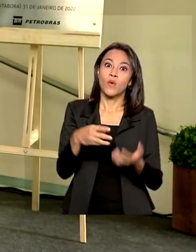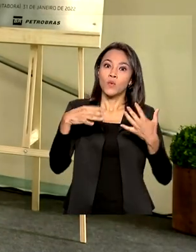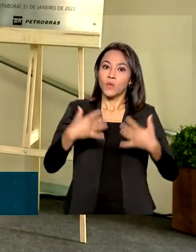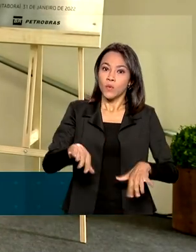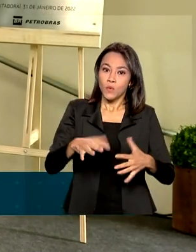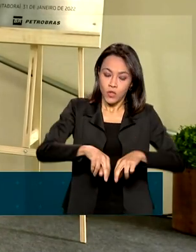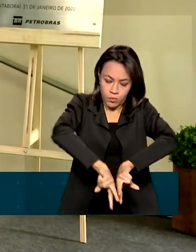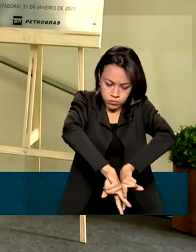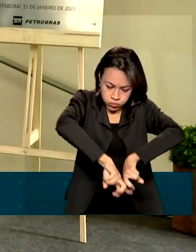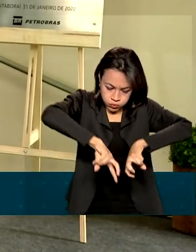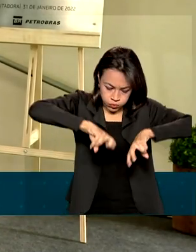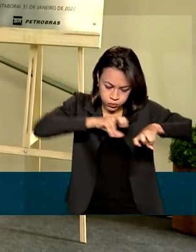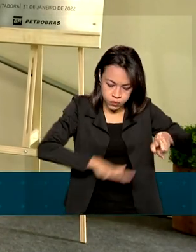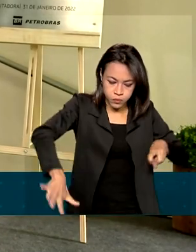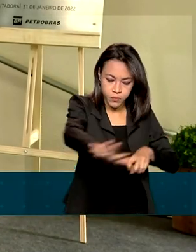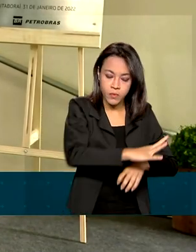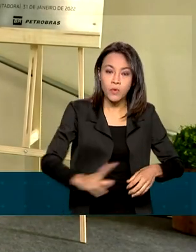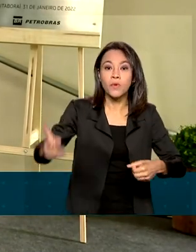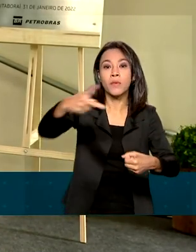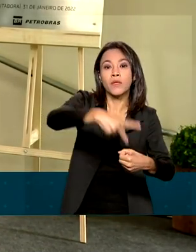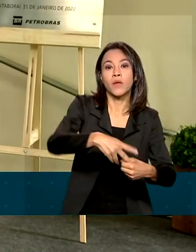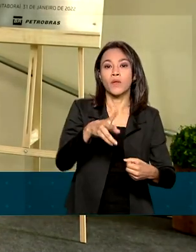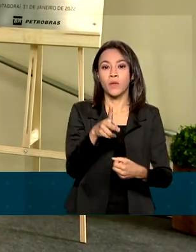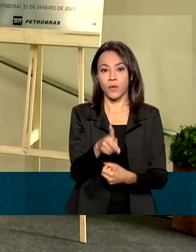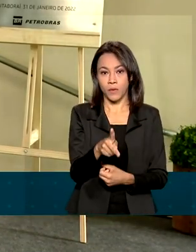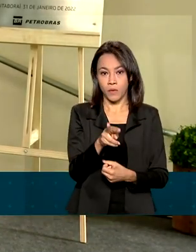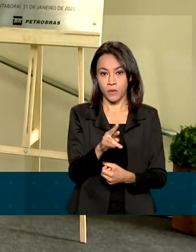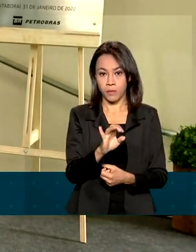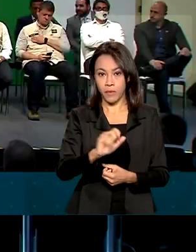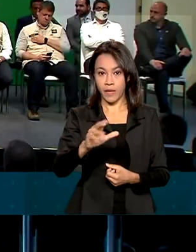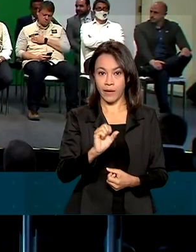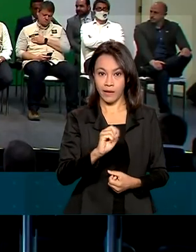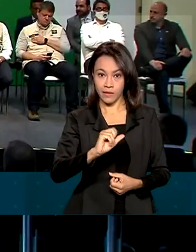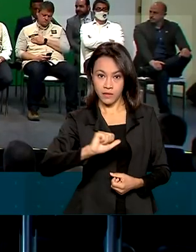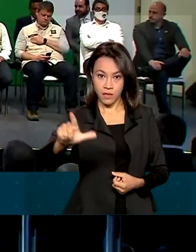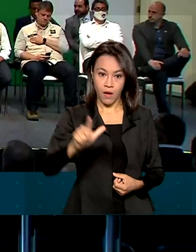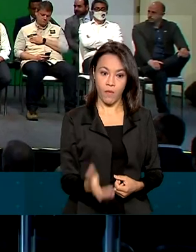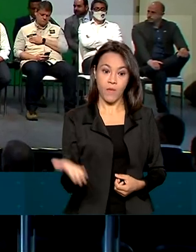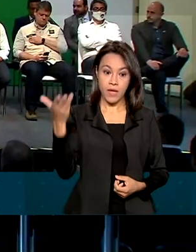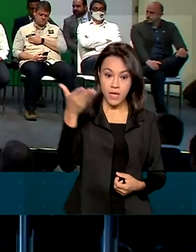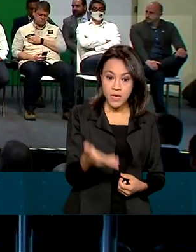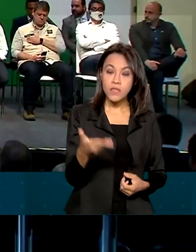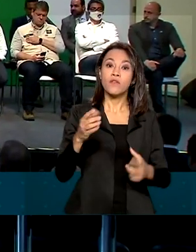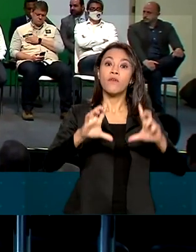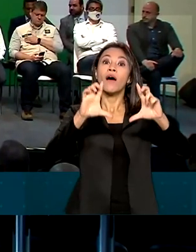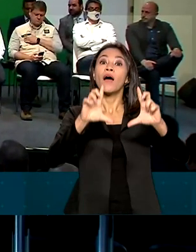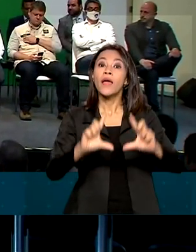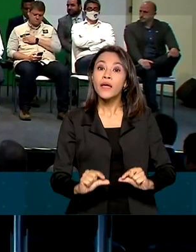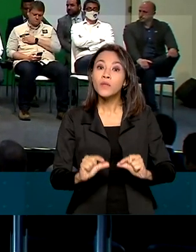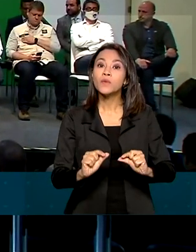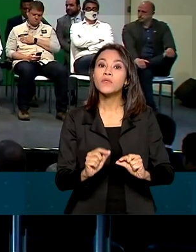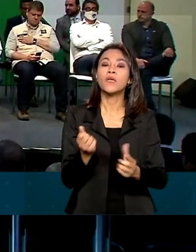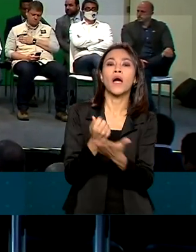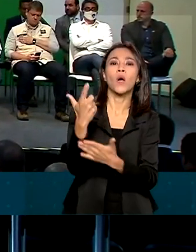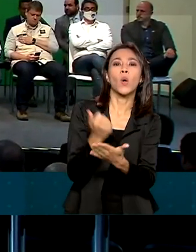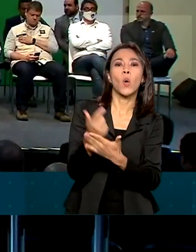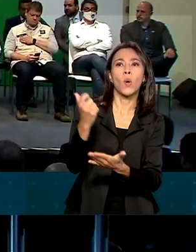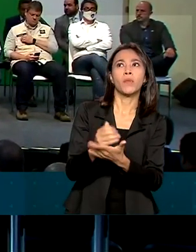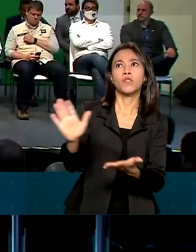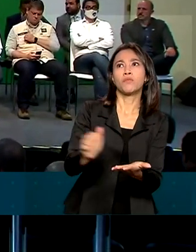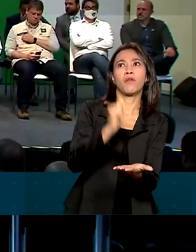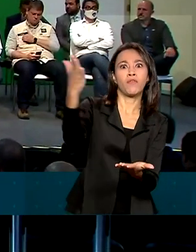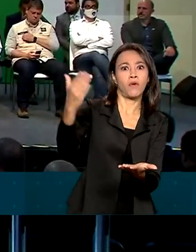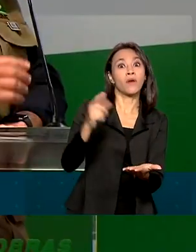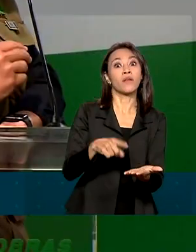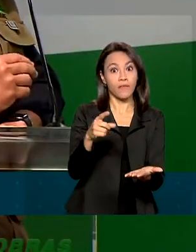-sal, que representa 20% do consumo nacional. O gás Lube vai reduzir a importação do gás natural e vai gerar